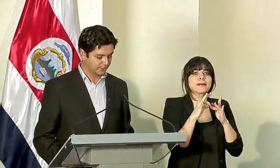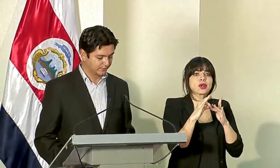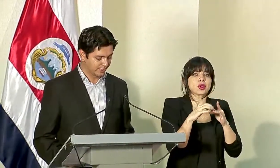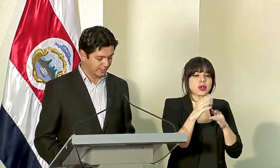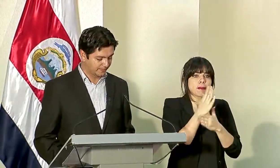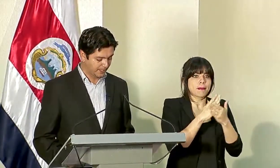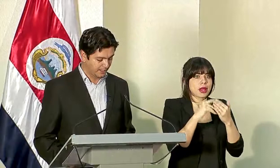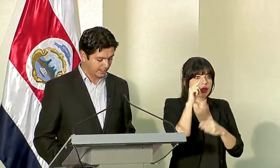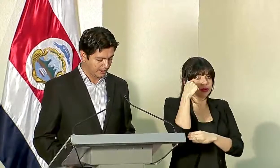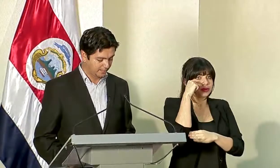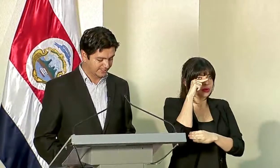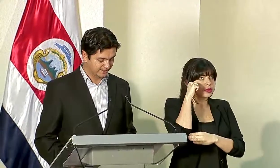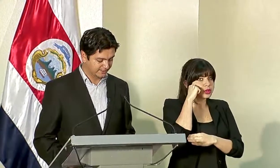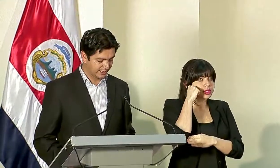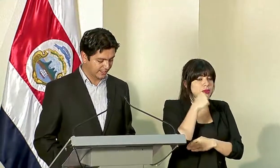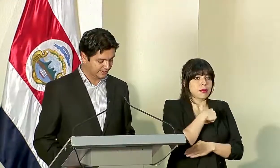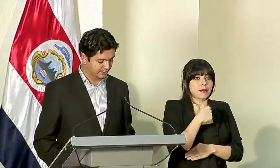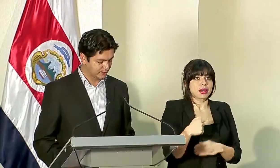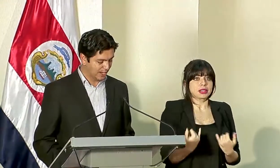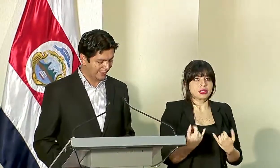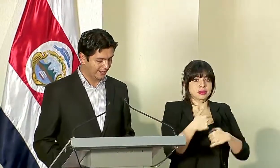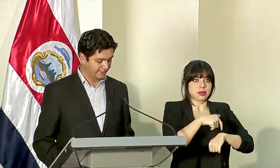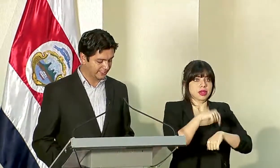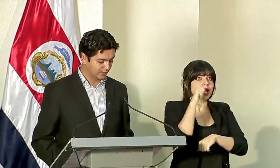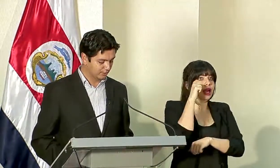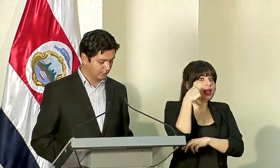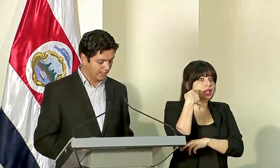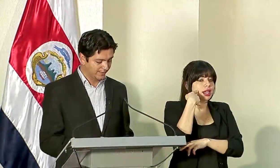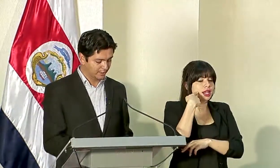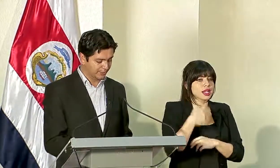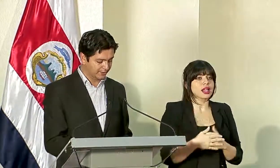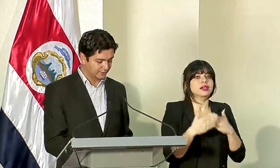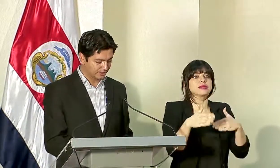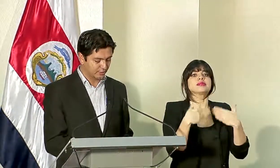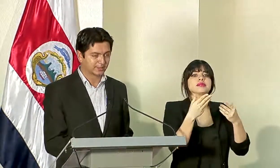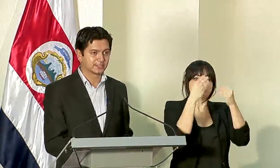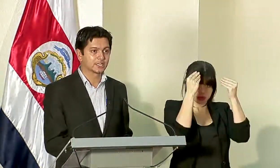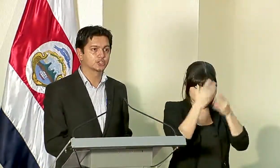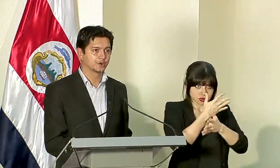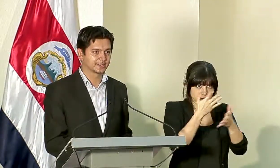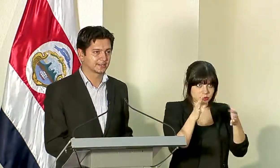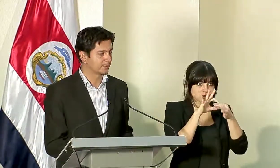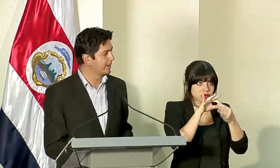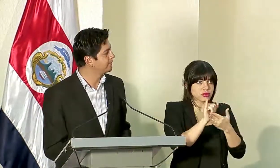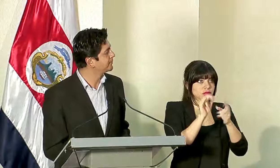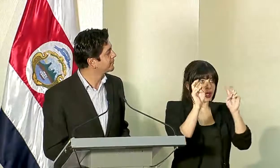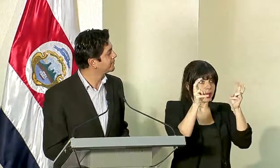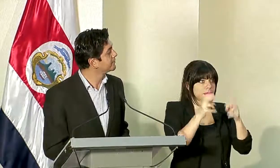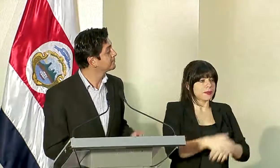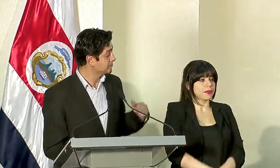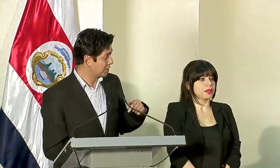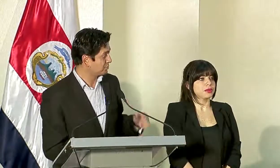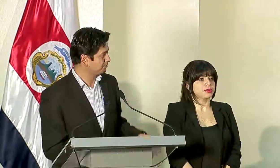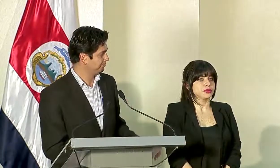Administración Solís Rivera. La presidenta en ejercicio, Ana Elena Chacón, dará una rendición de cuentas sobre este tema.